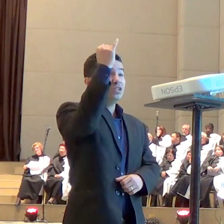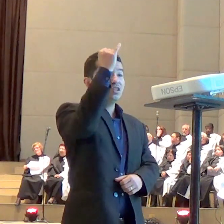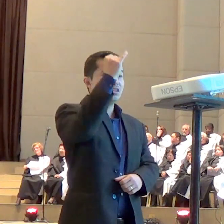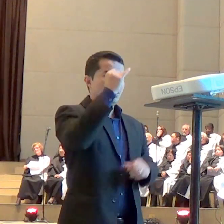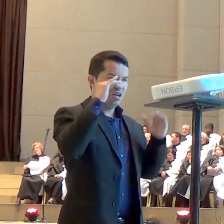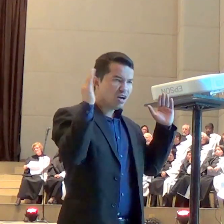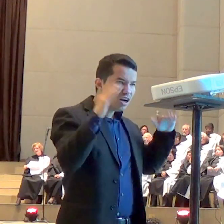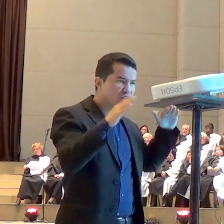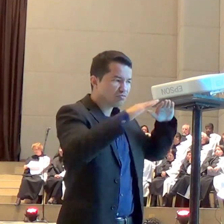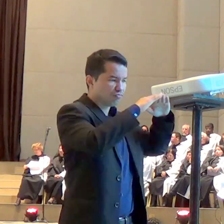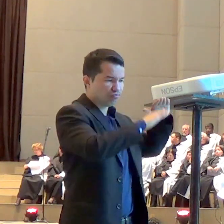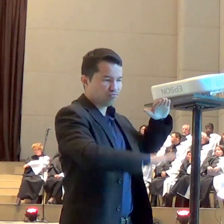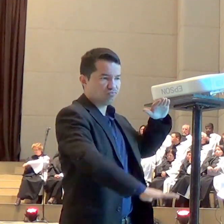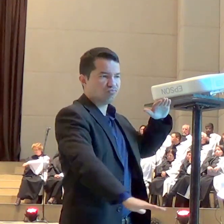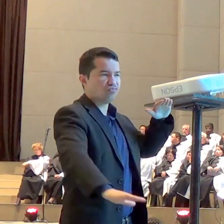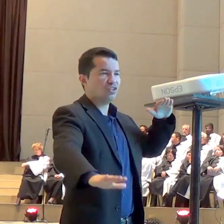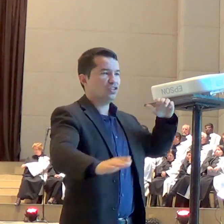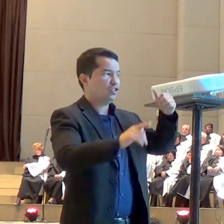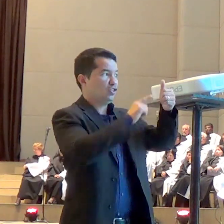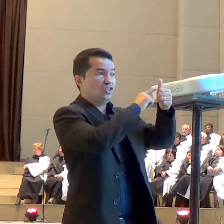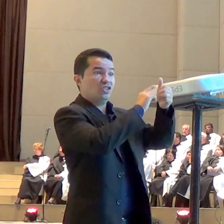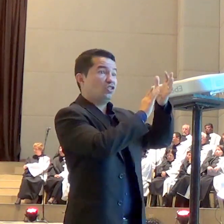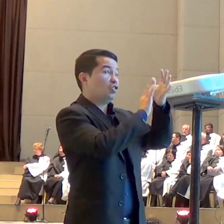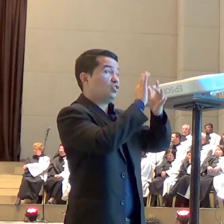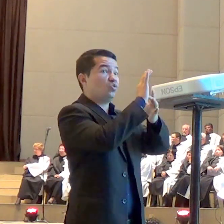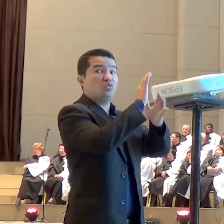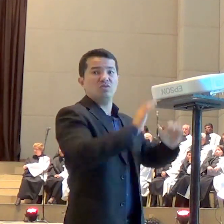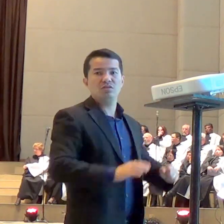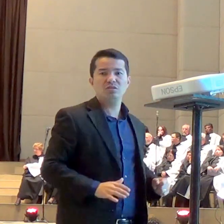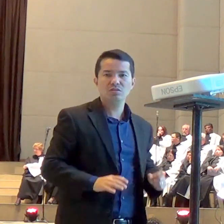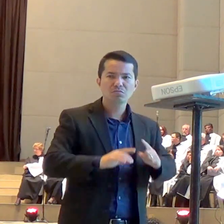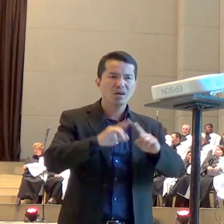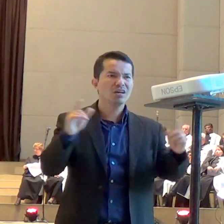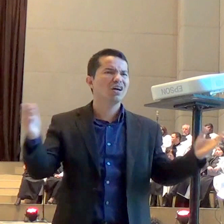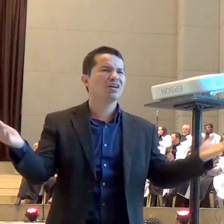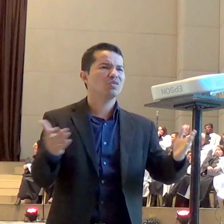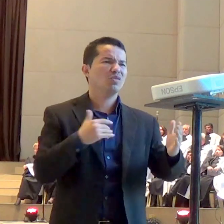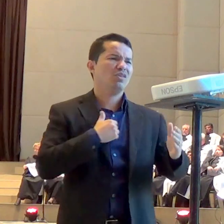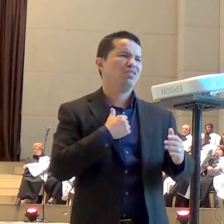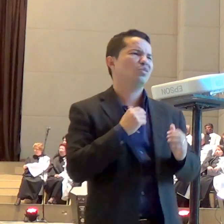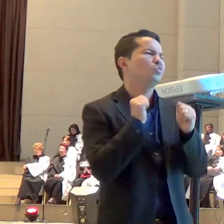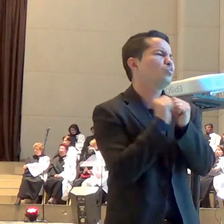para que Deus movimente os exércitos celestiais a seu favor